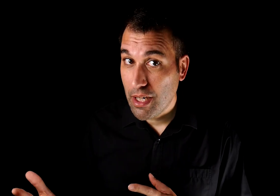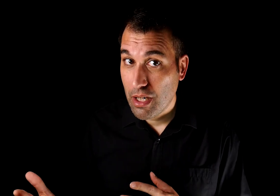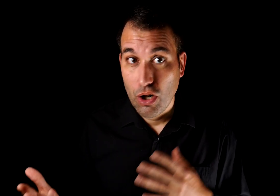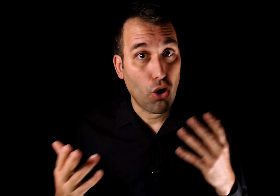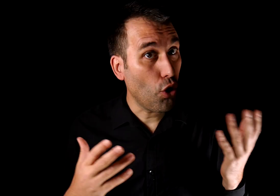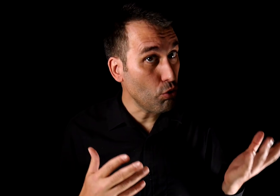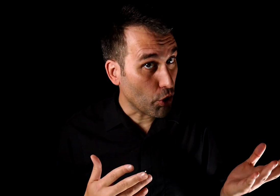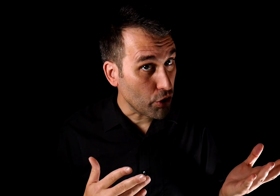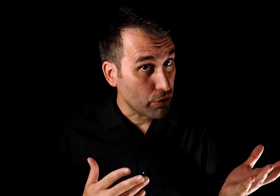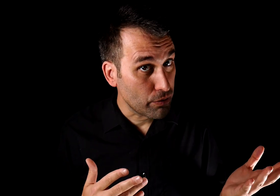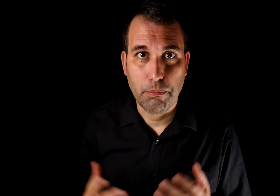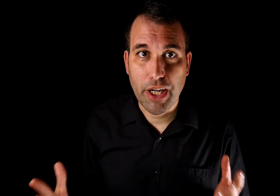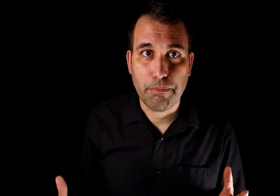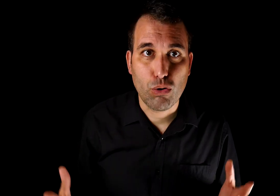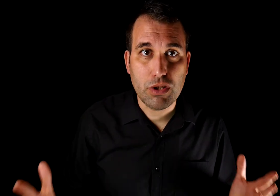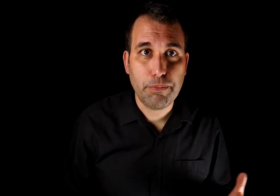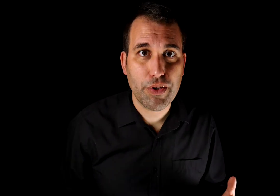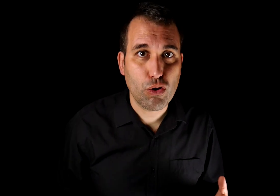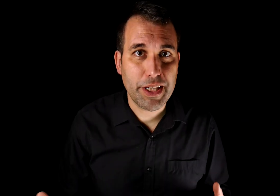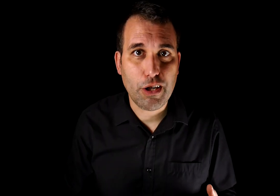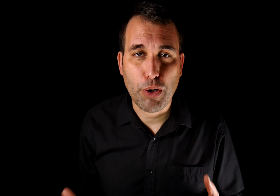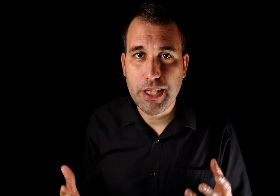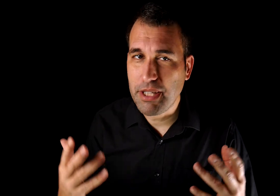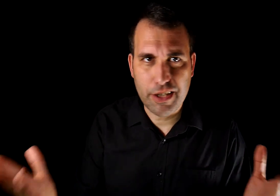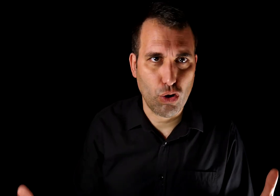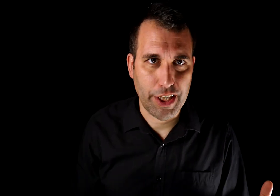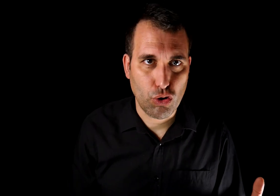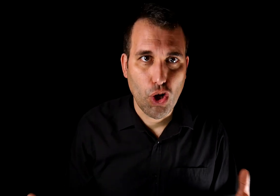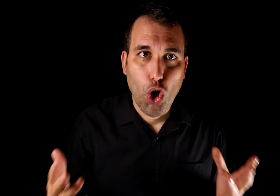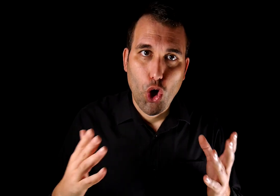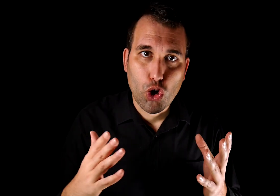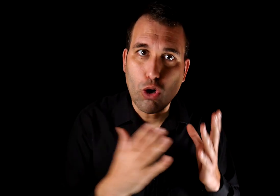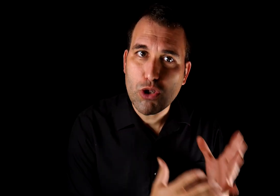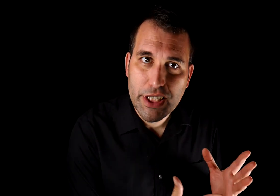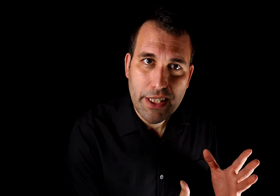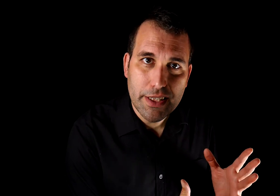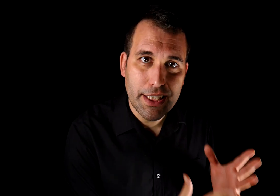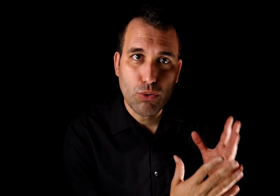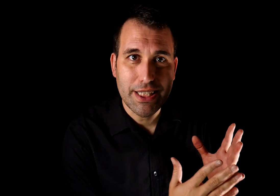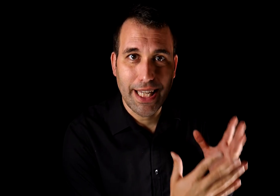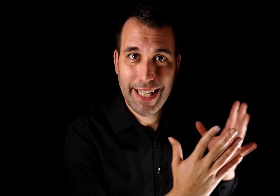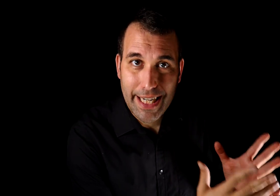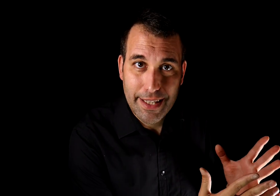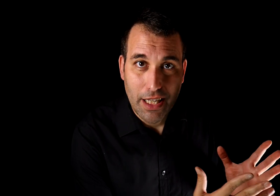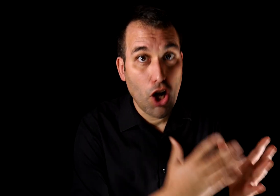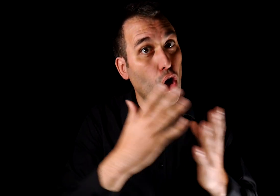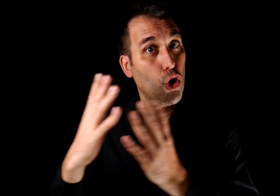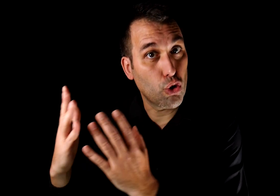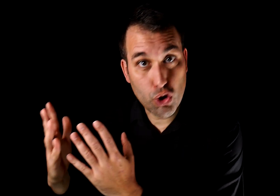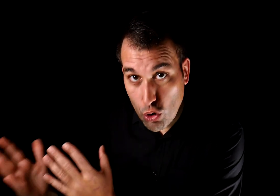o humor? Por ejemplo, un tipo hace un comentario políticamente incorrecto. ¿Cómo sé si es una señal de alerta o solo